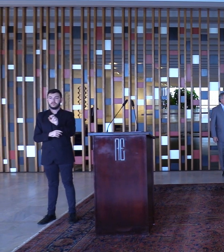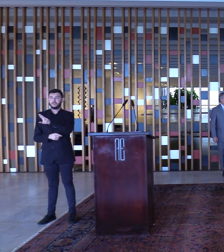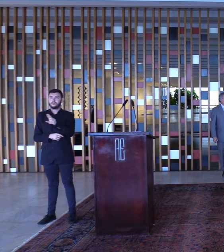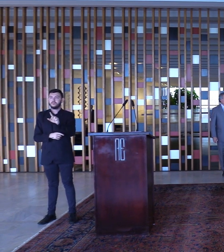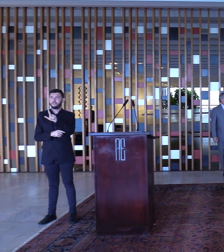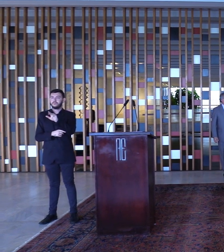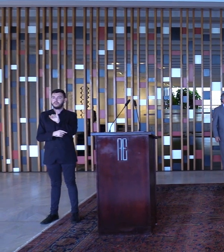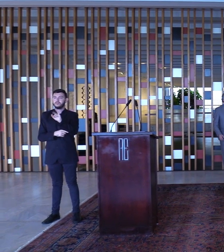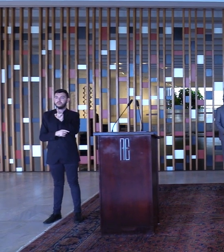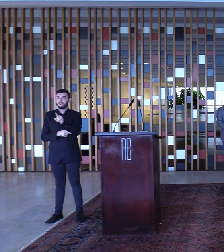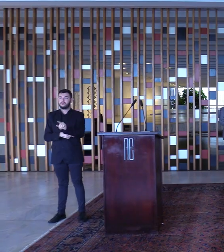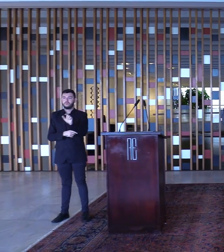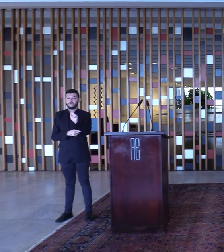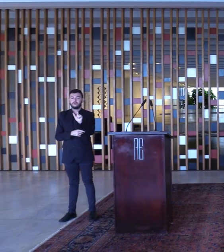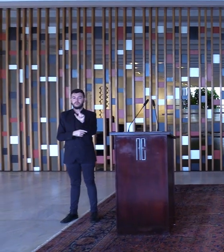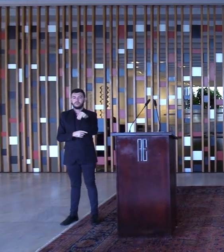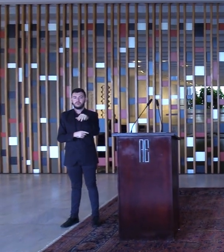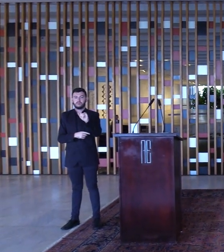Almeida.